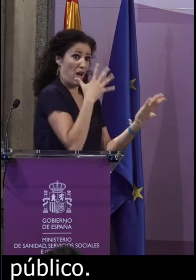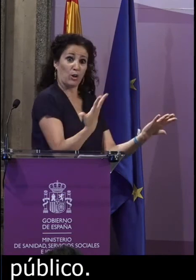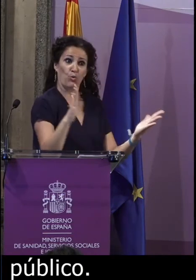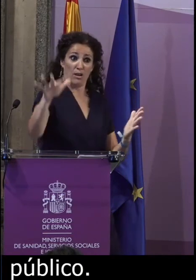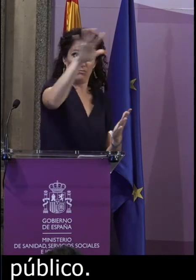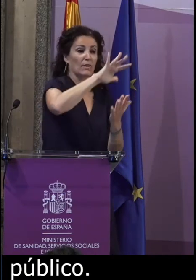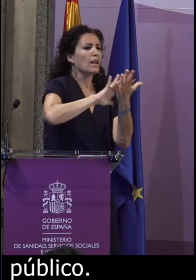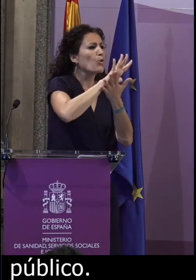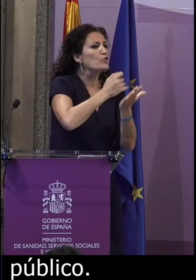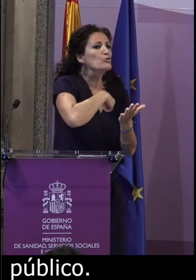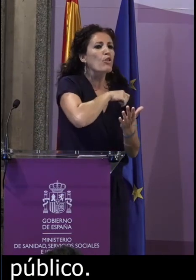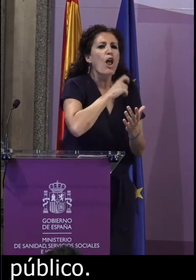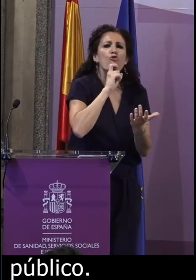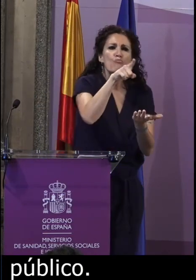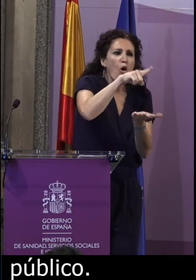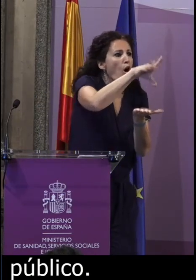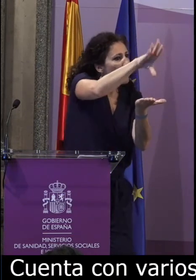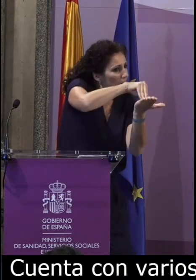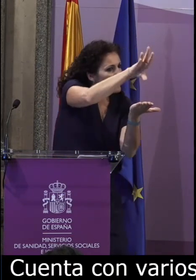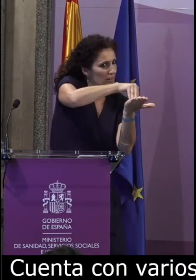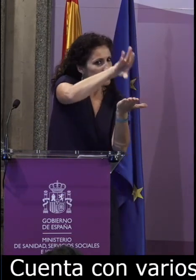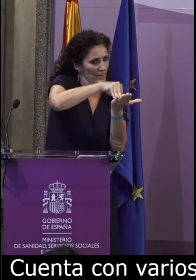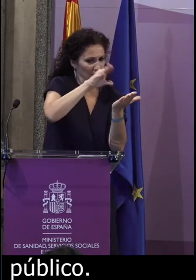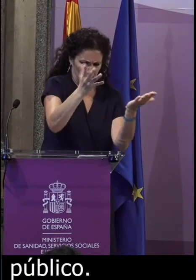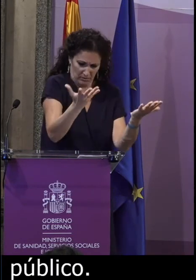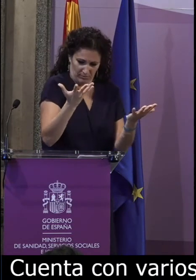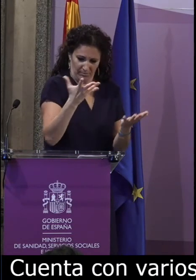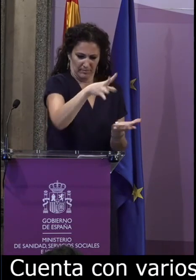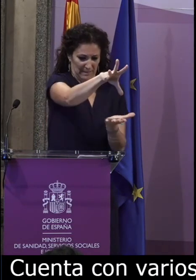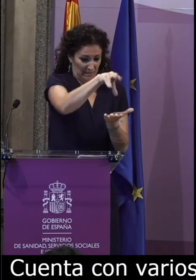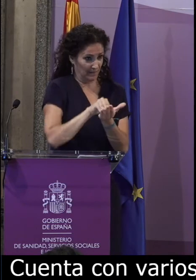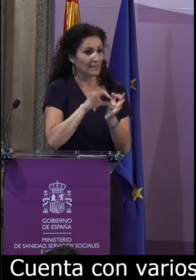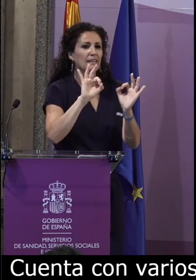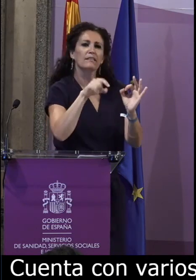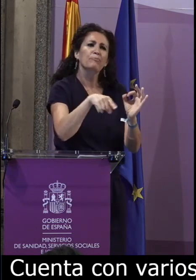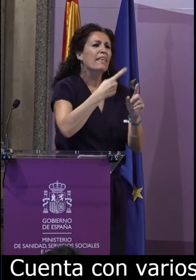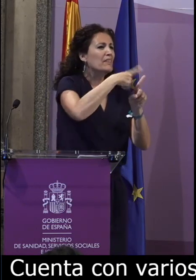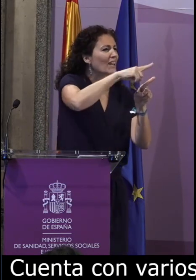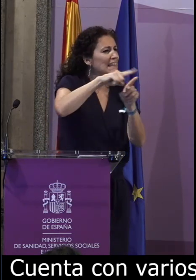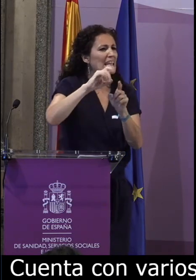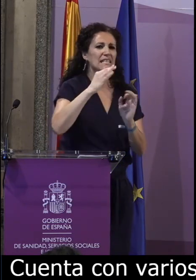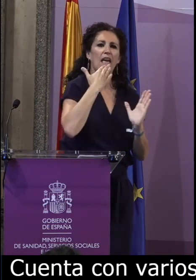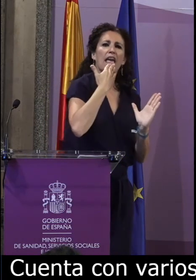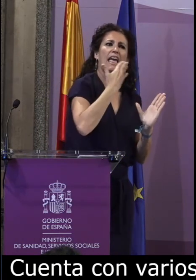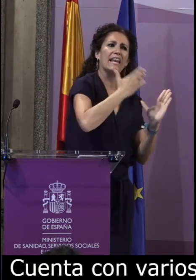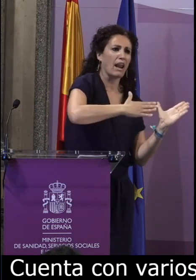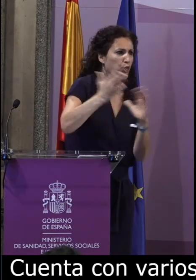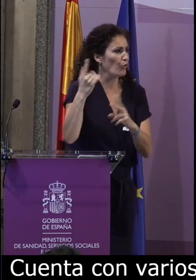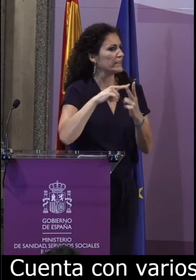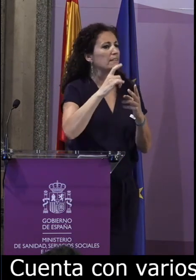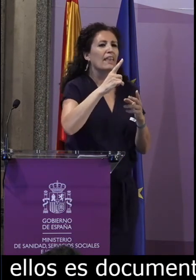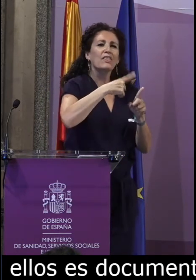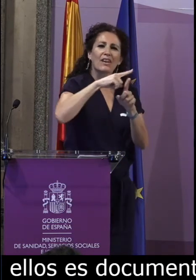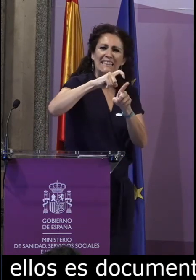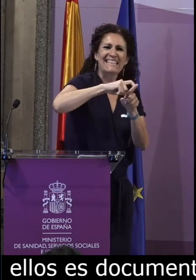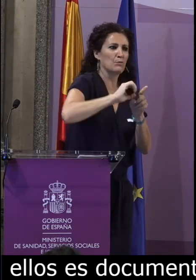Uno de ellos es documentar la situación actual de la lengua de signos española con la recopilación de esos